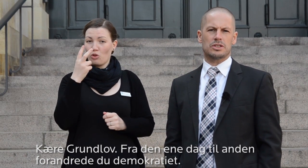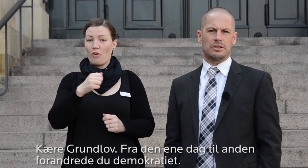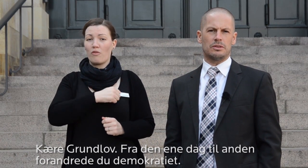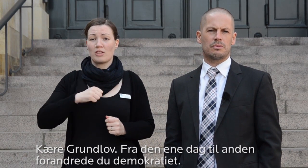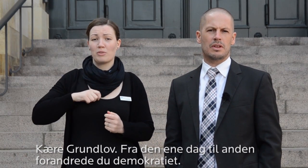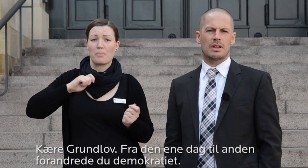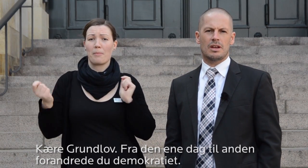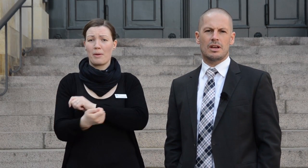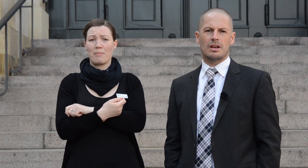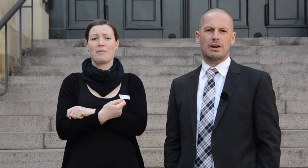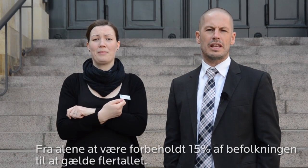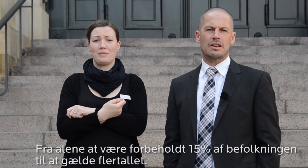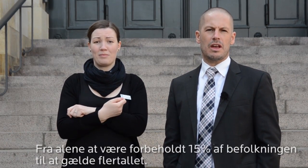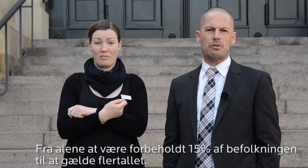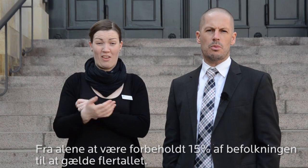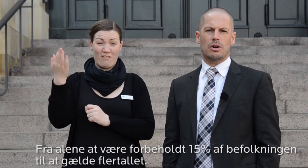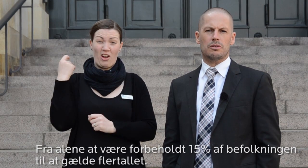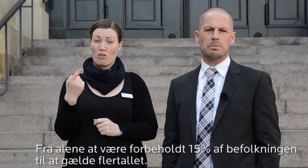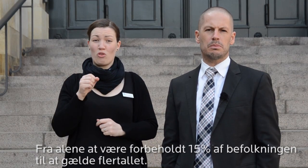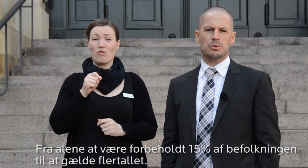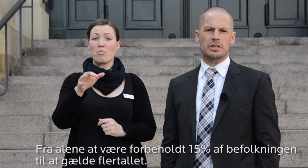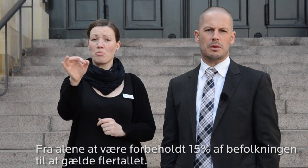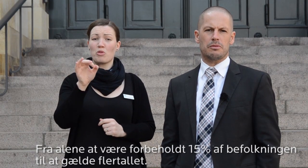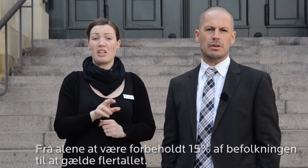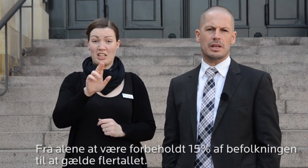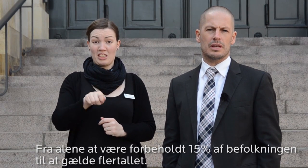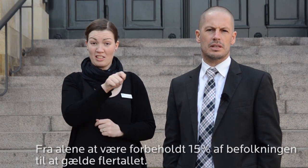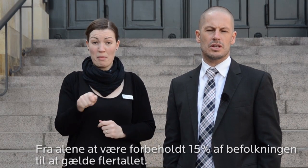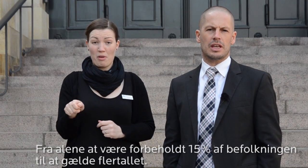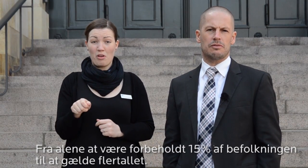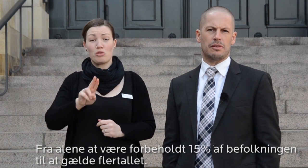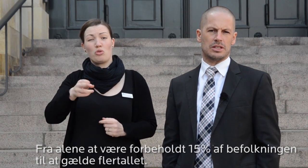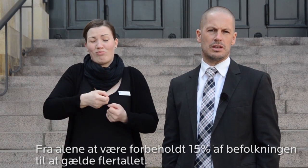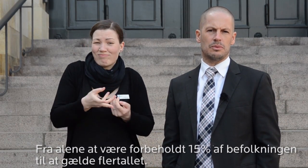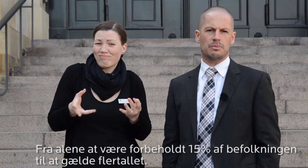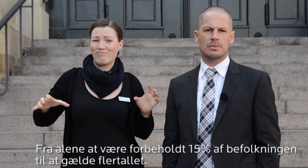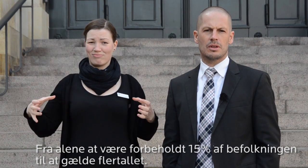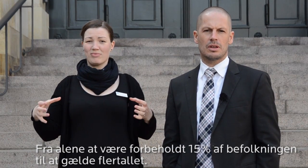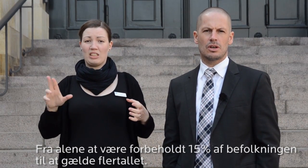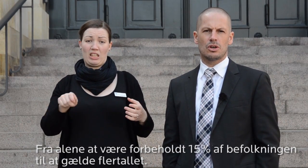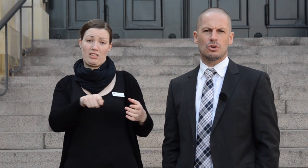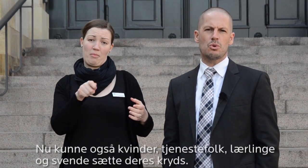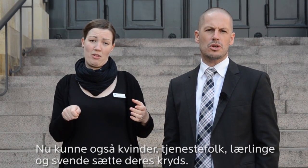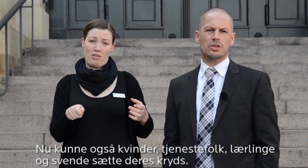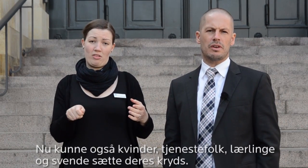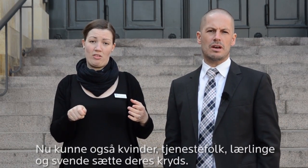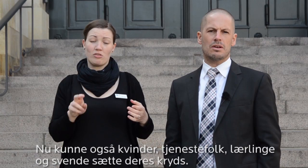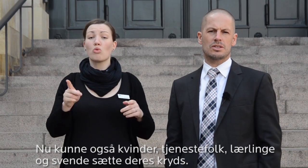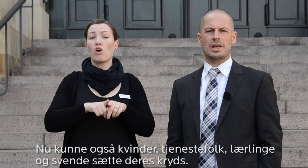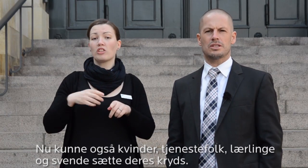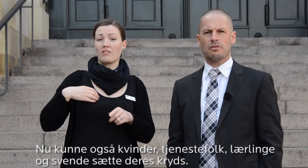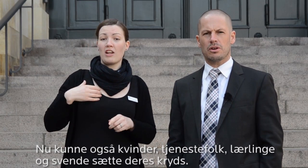demokratiet. Fra alene at være forbeholdt 15% af befolkningen til at gælde for flertallet. Nu kunne også